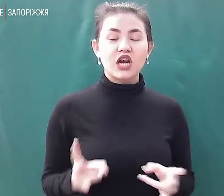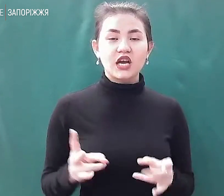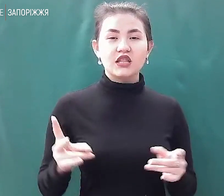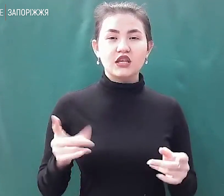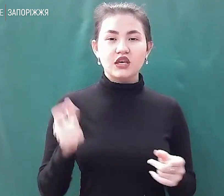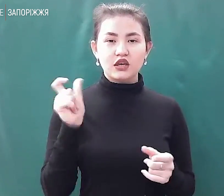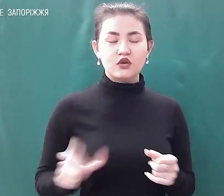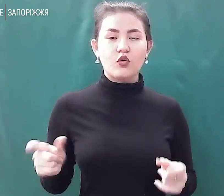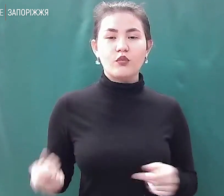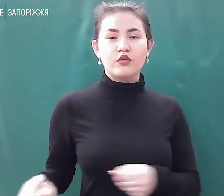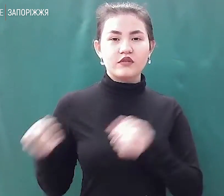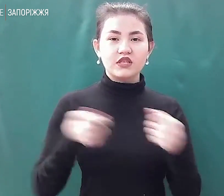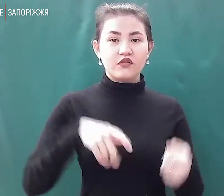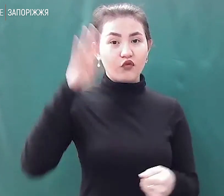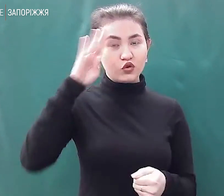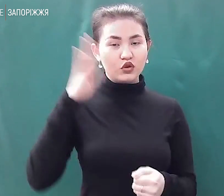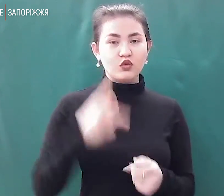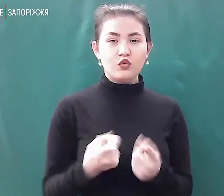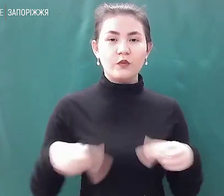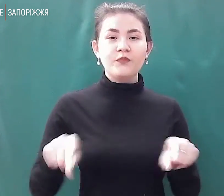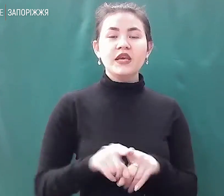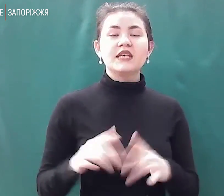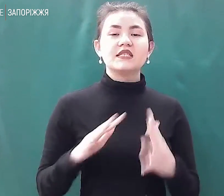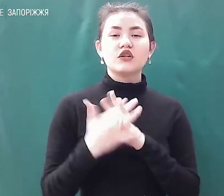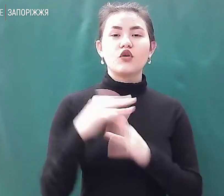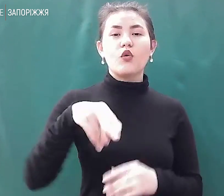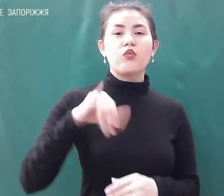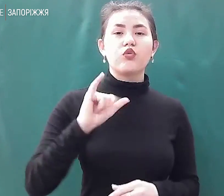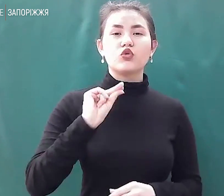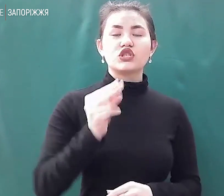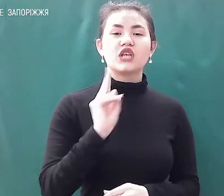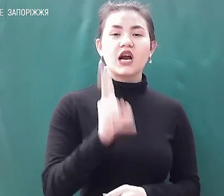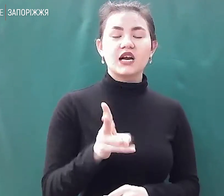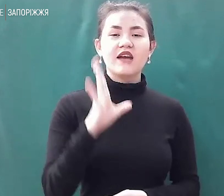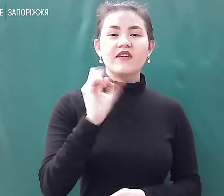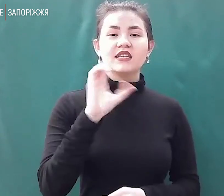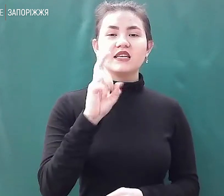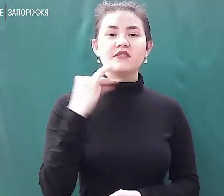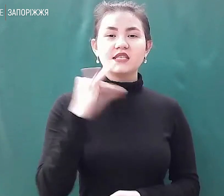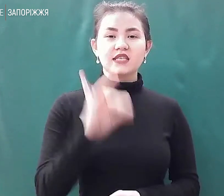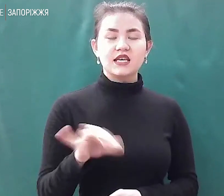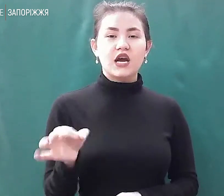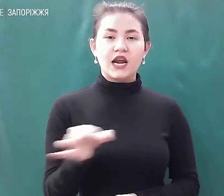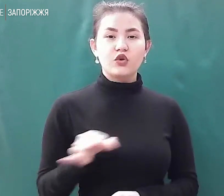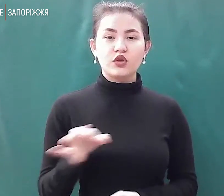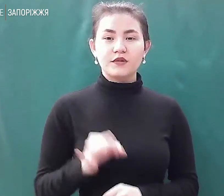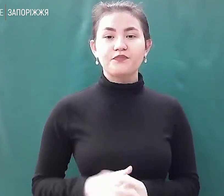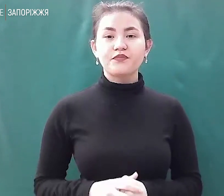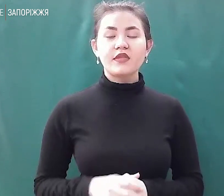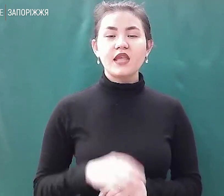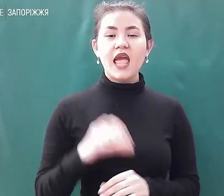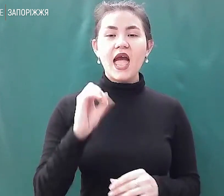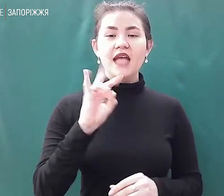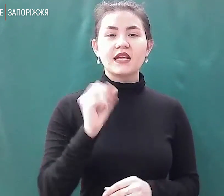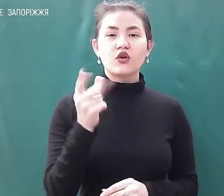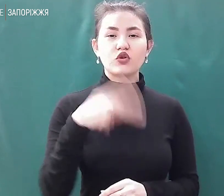води у село Бурчак Василівського району. В Енергодарі російські окупанти